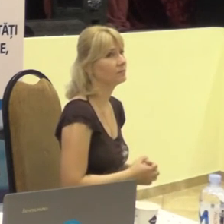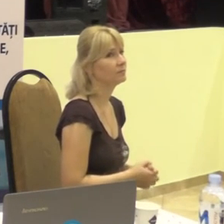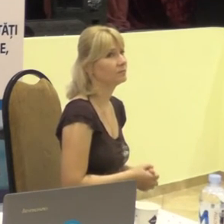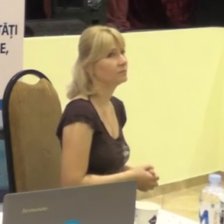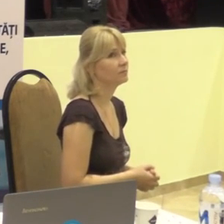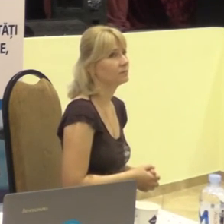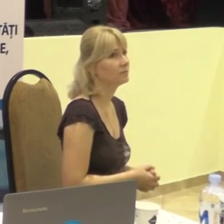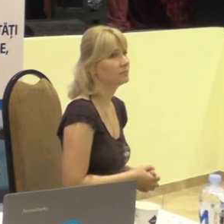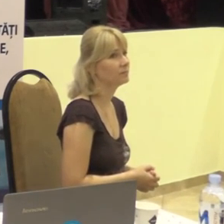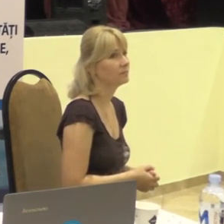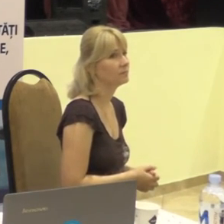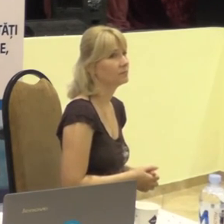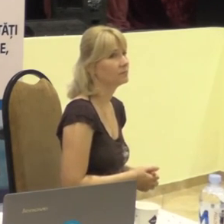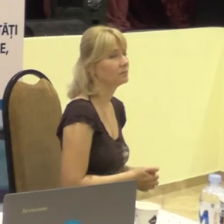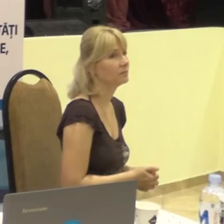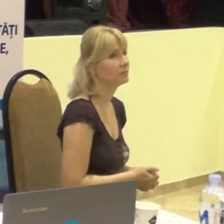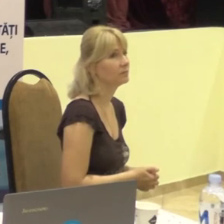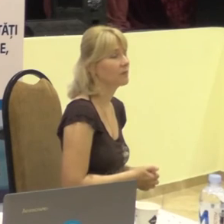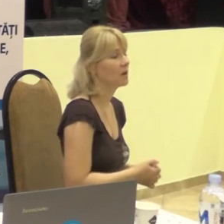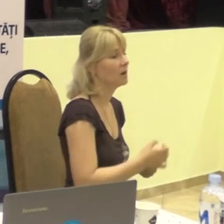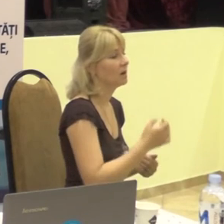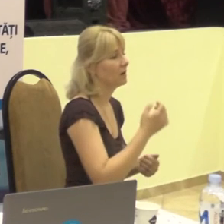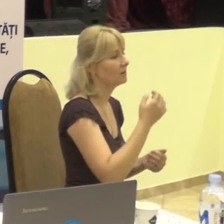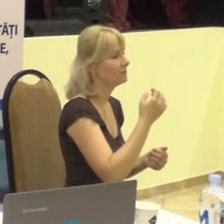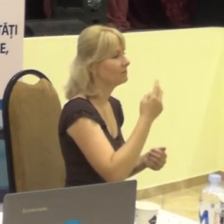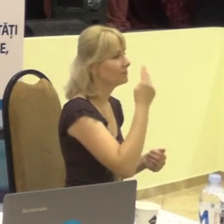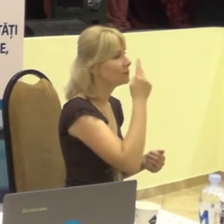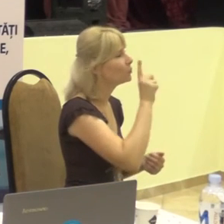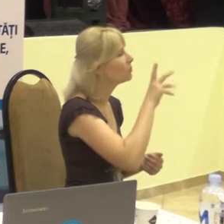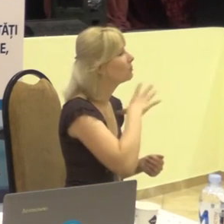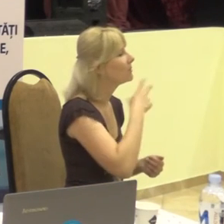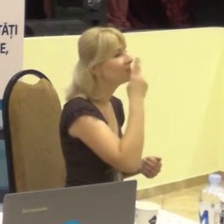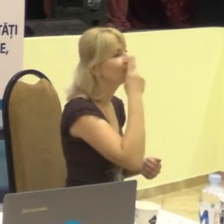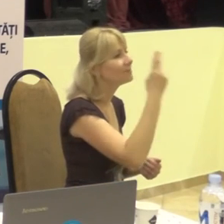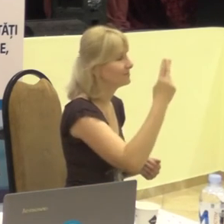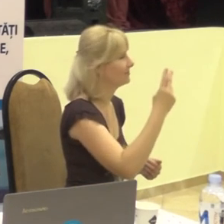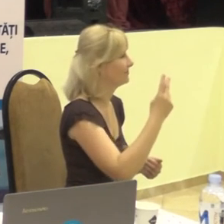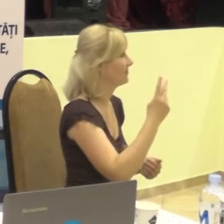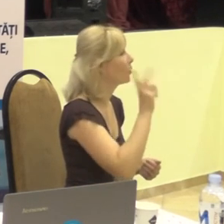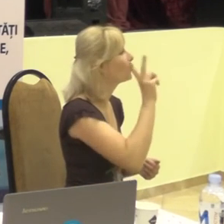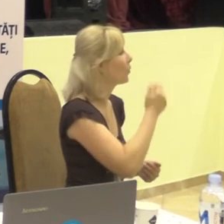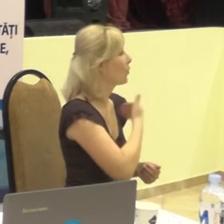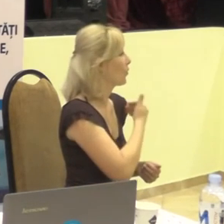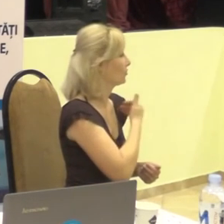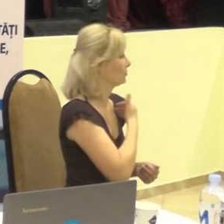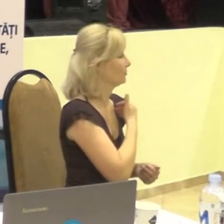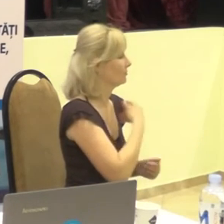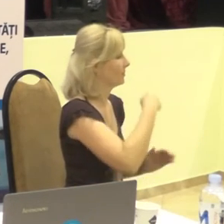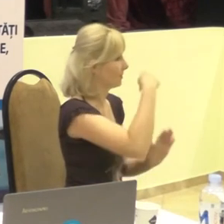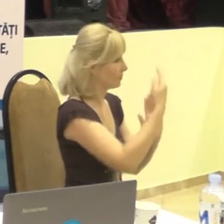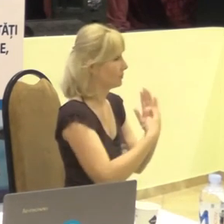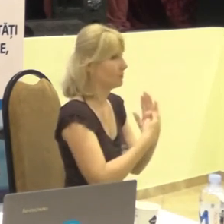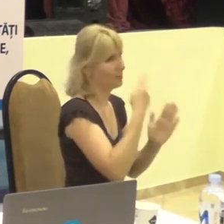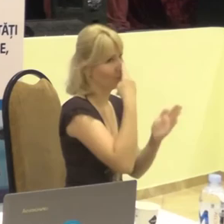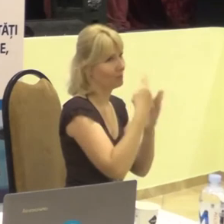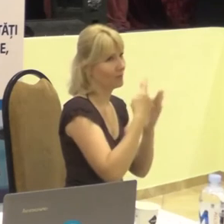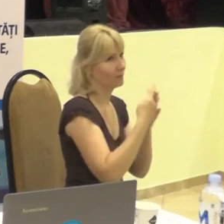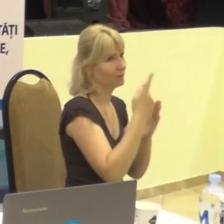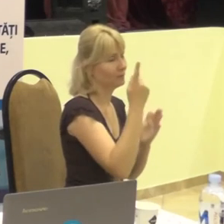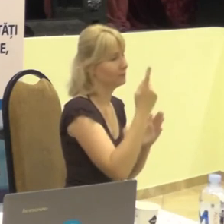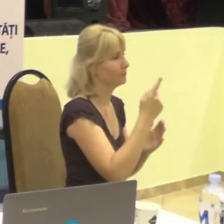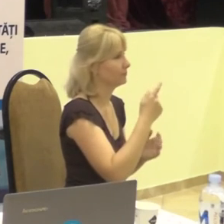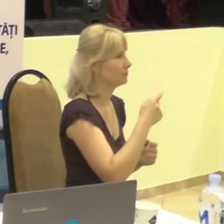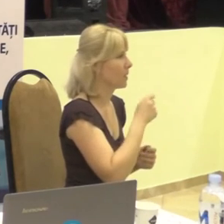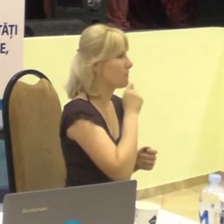fie să plasați în rubrica de chat întrebarea dumneavoastră și noi vom încerca